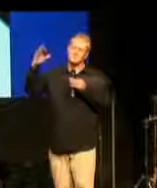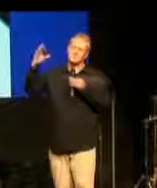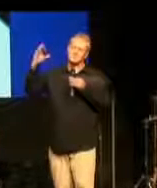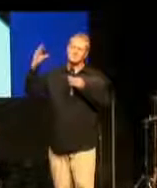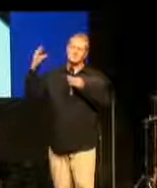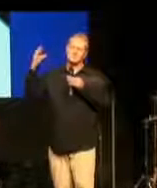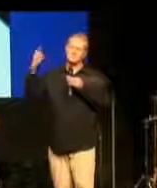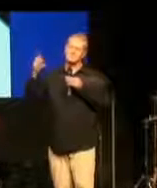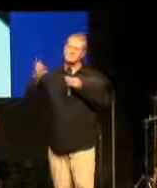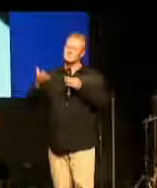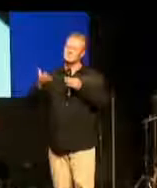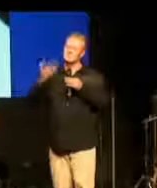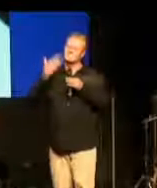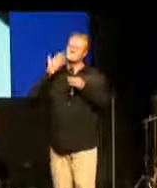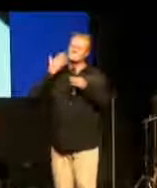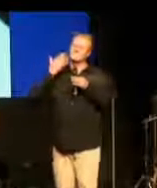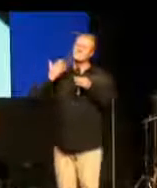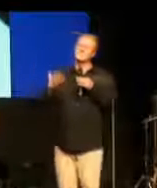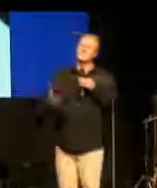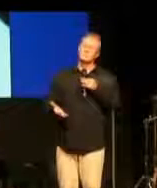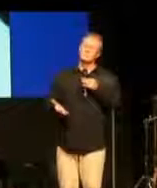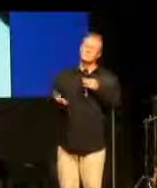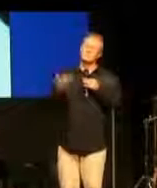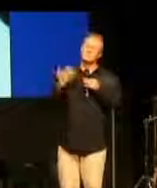Und ich spürte, wie ich meinen Körper verließ.